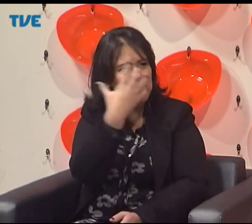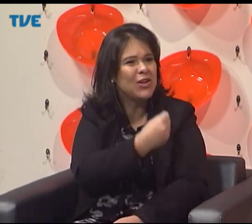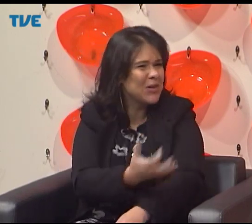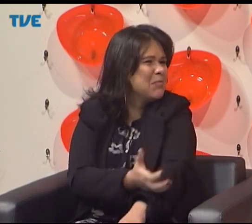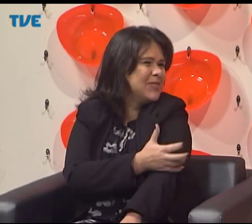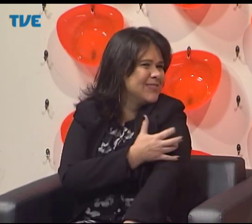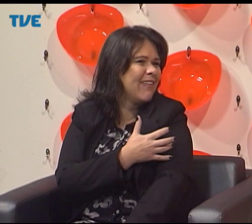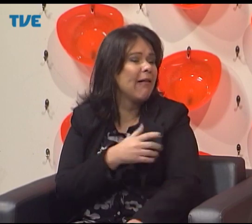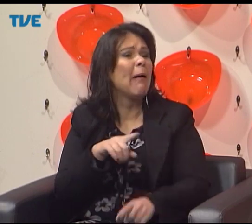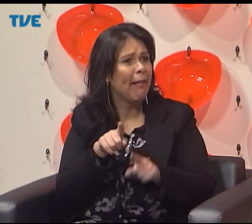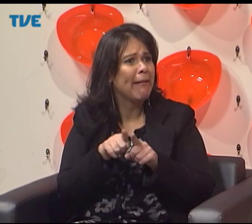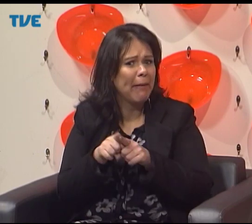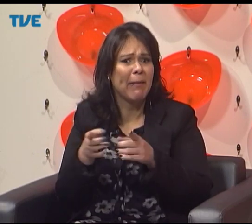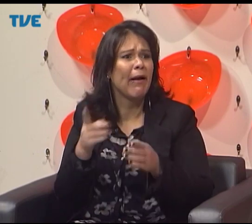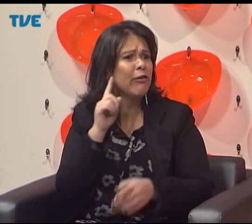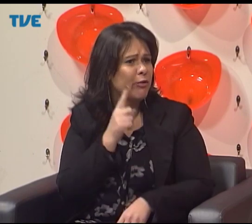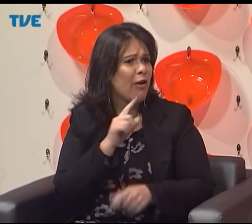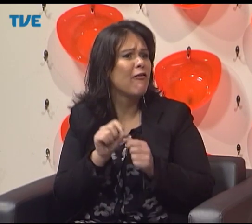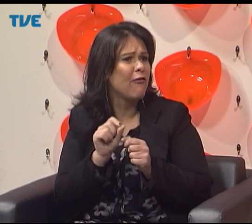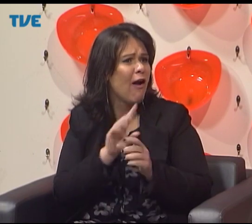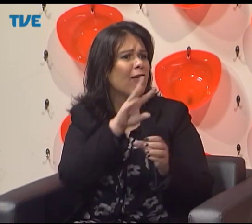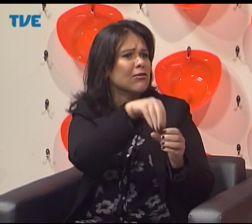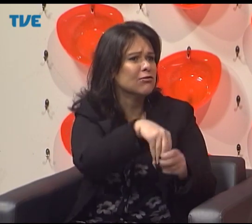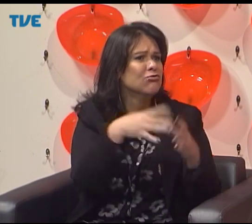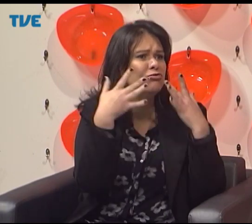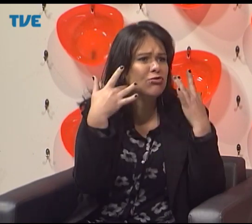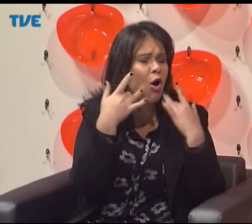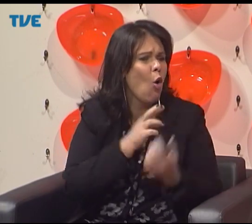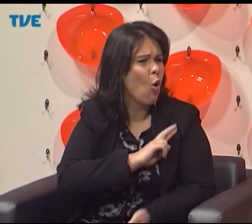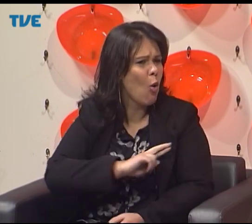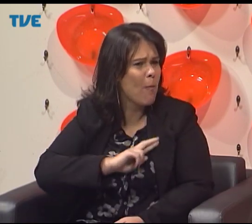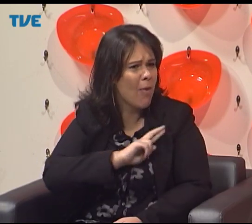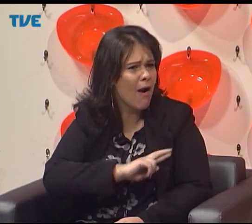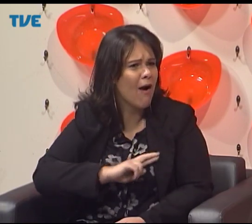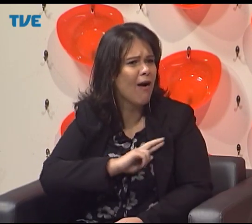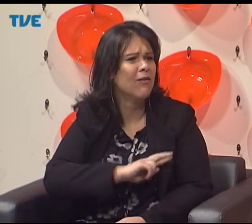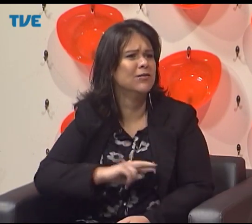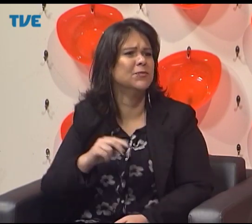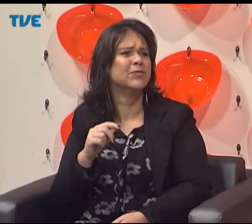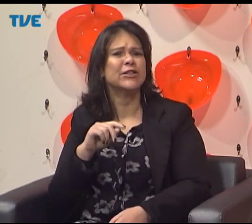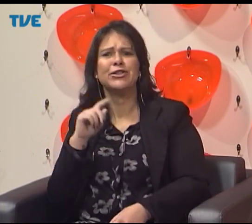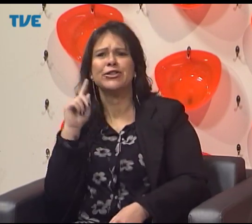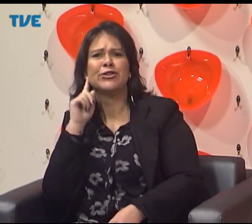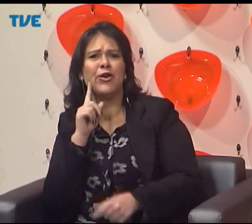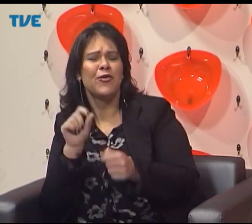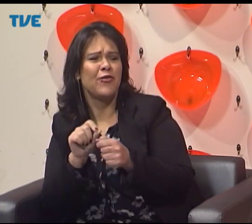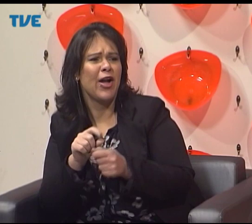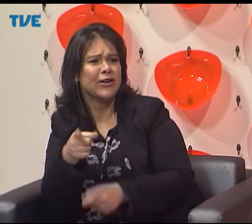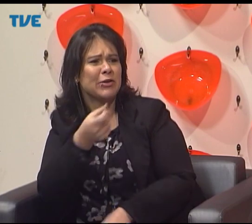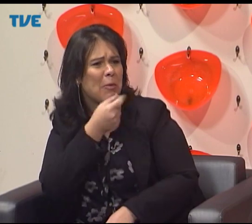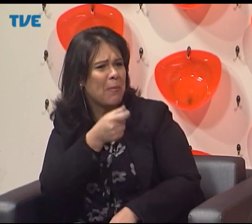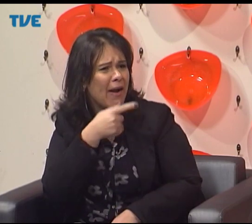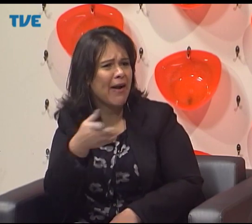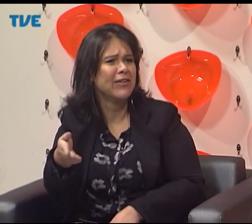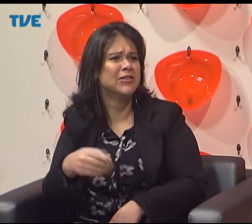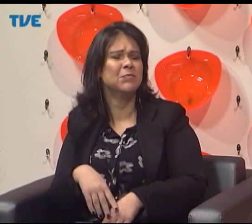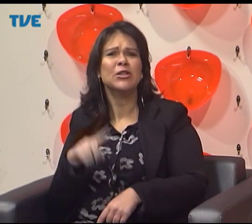Isso é muito emocionante, porque o surdo, ele se utiliza, por exemplo, o teatro romântico, o teatro